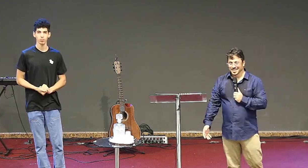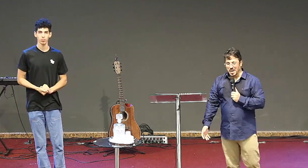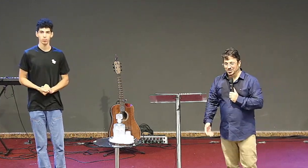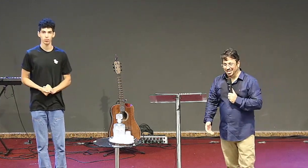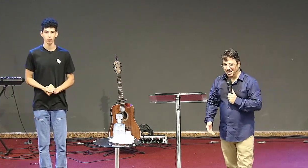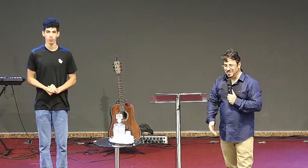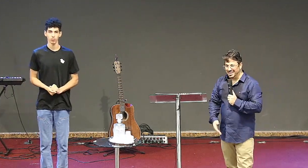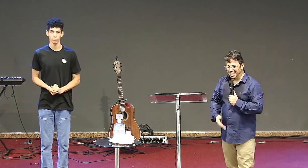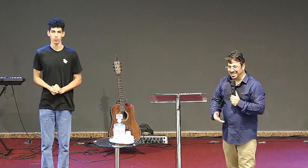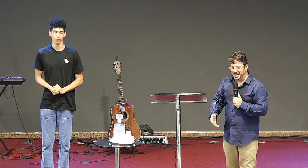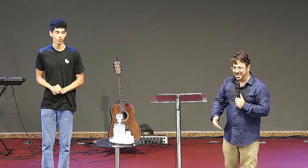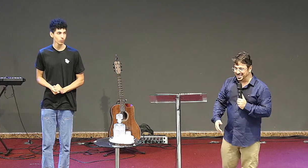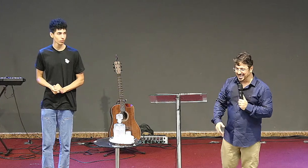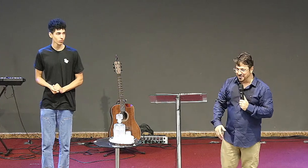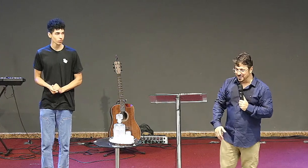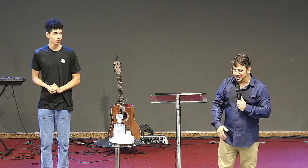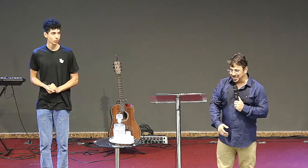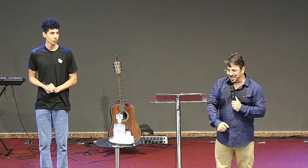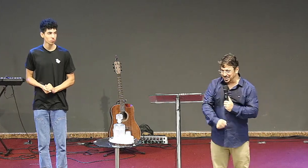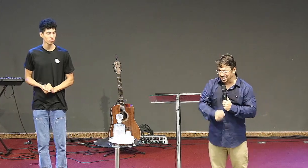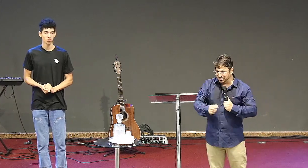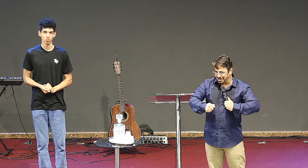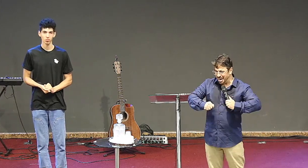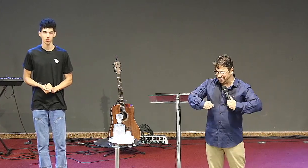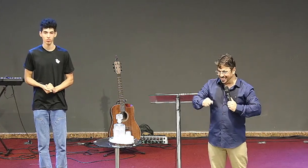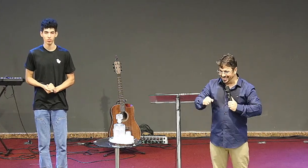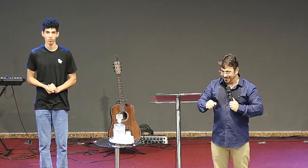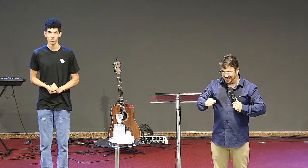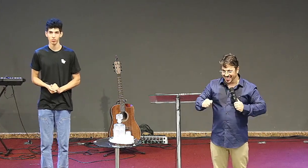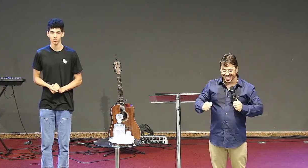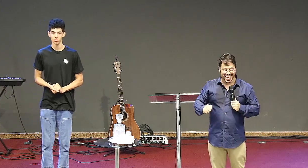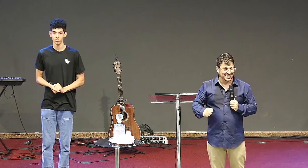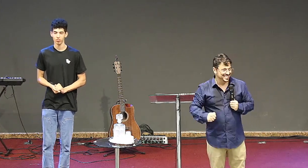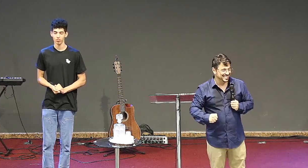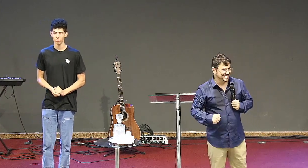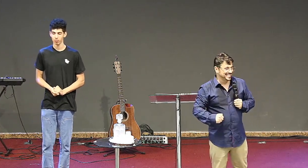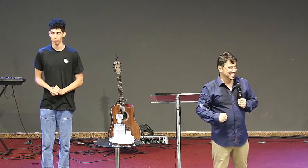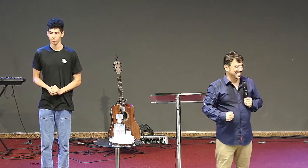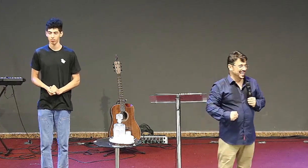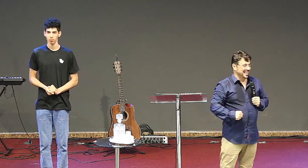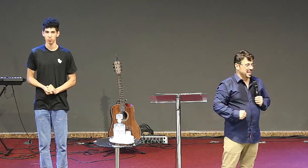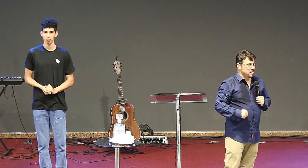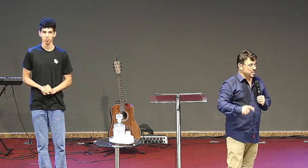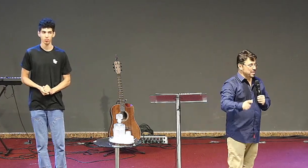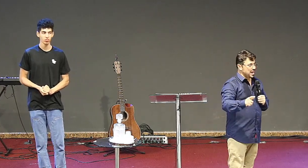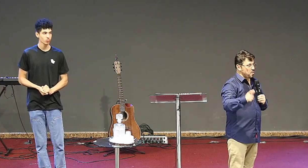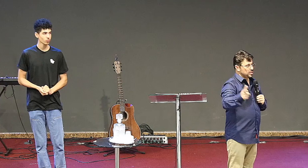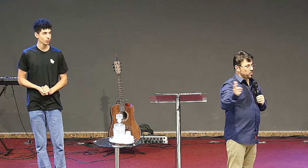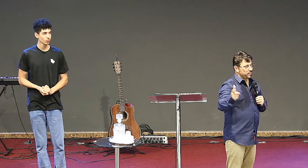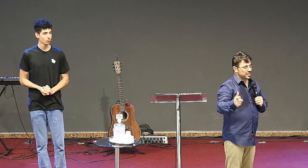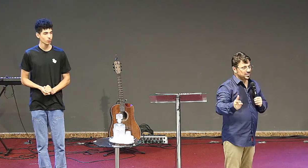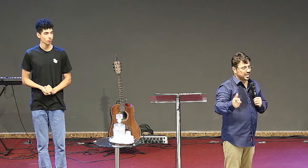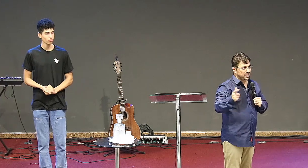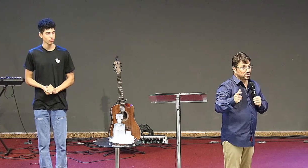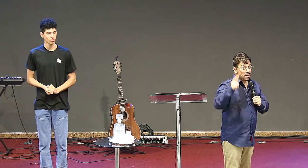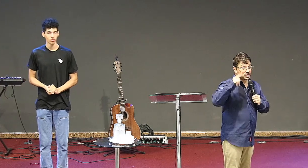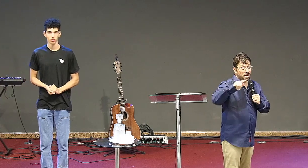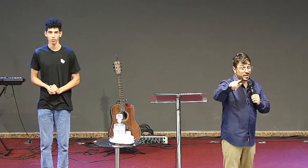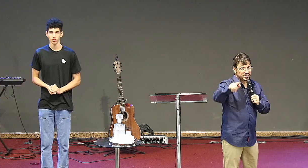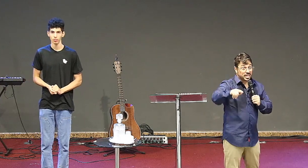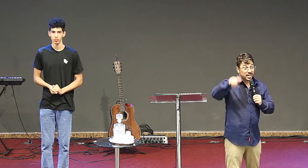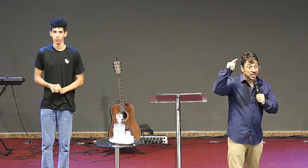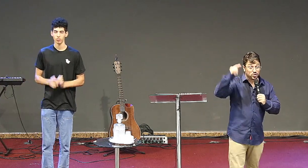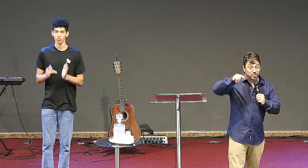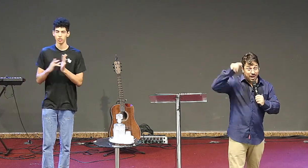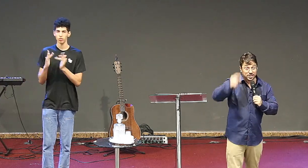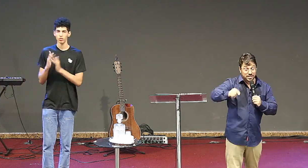mesmo sem saber exatamente o que significa você já sentiu um treco aí fala a verdade primeira coisa ao que vencer Deus quer você